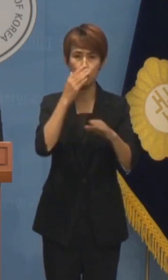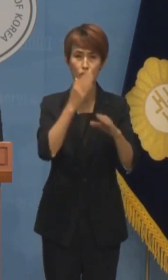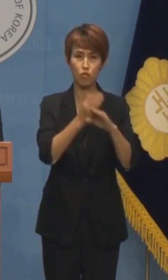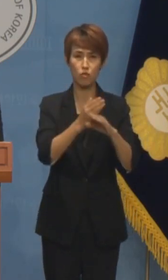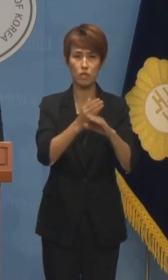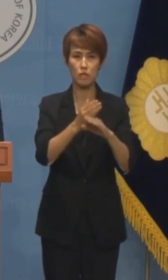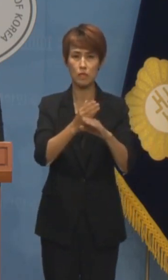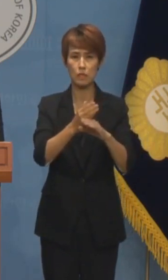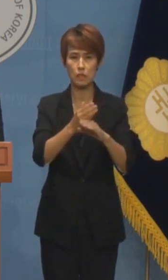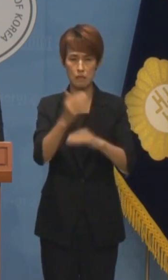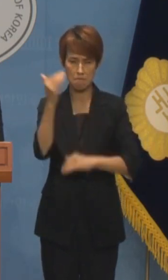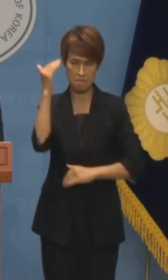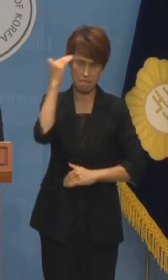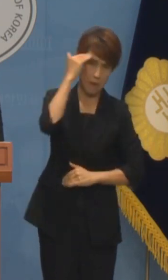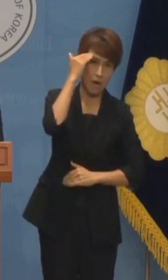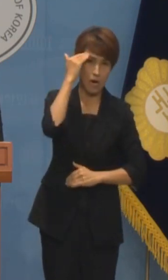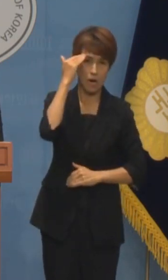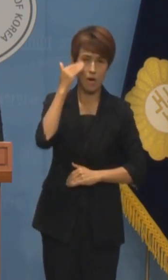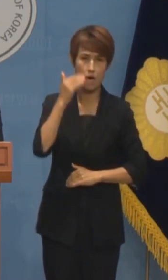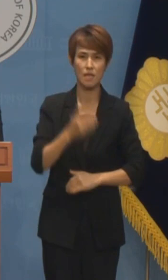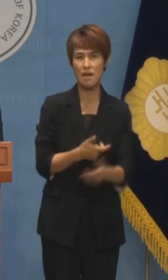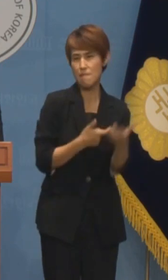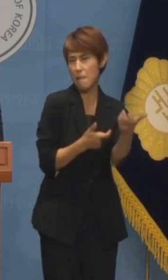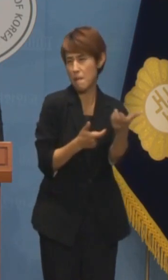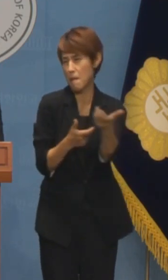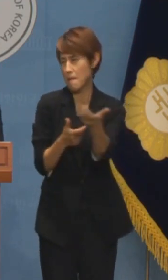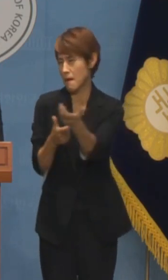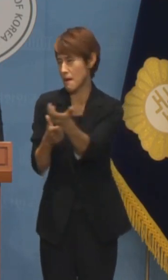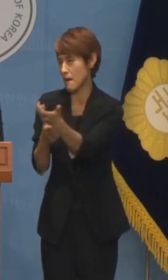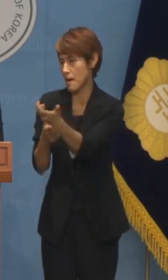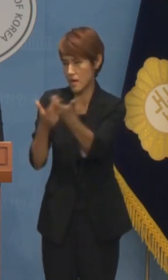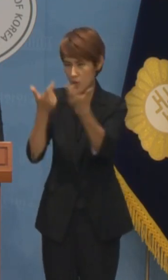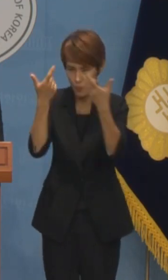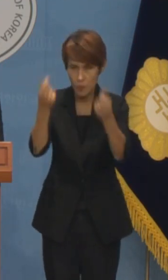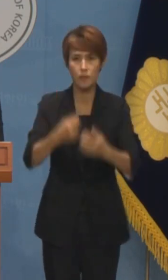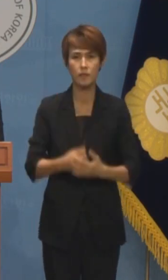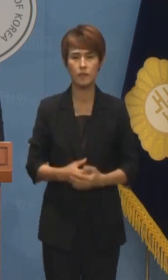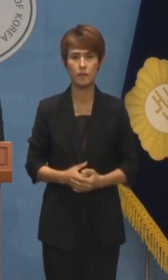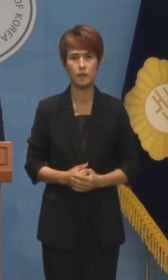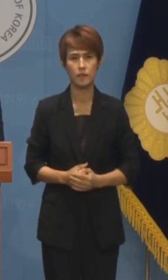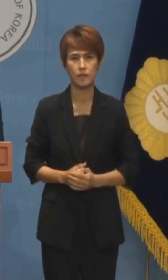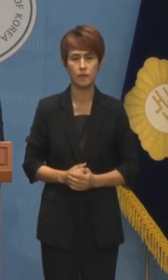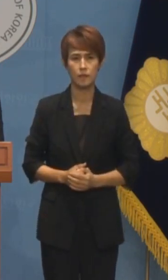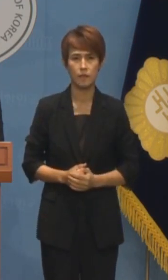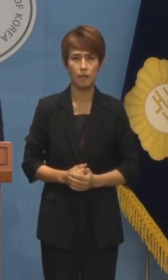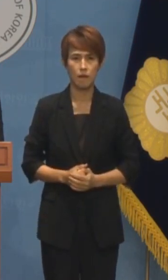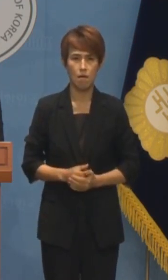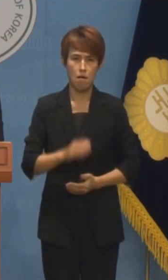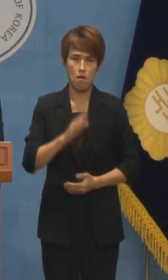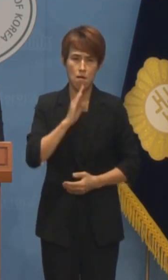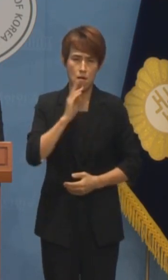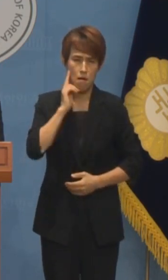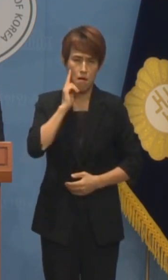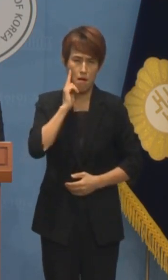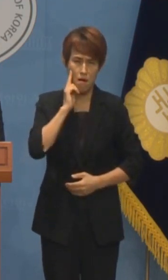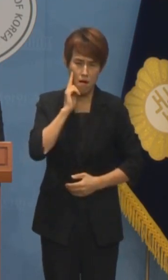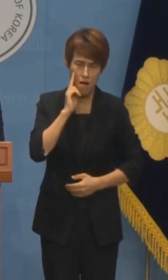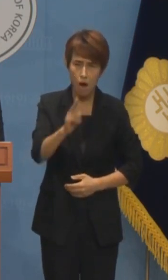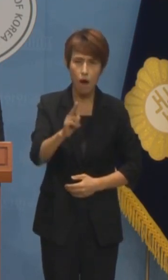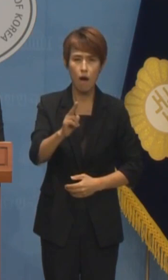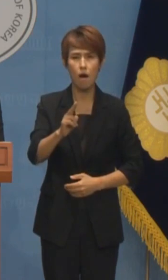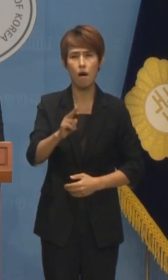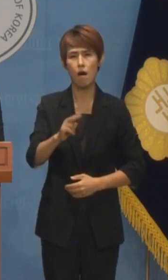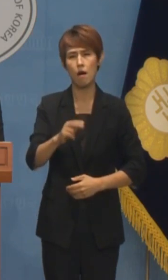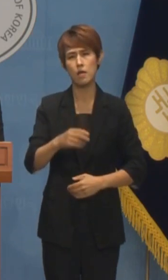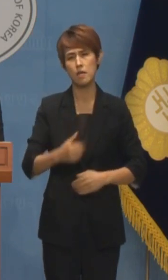파괴하는데 무차별 총기 난사를 자행하고 있습니다 참으로 끔찍하고 참담하고